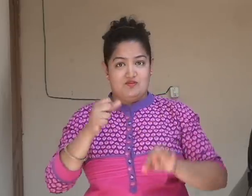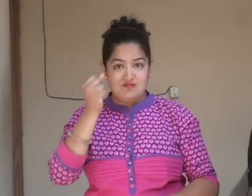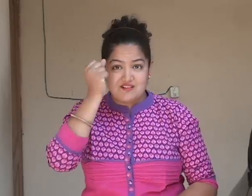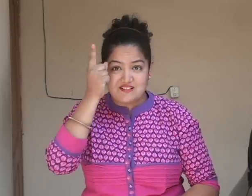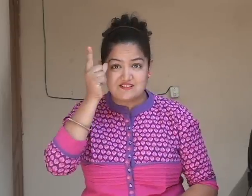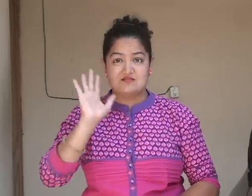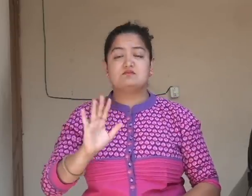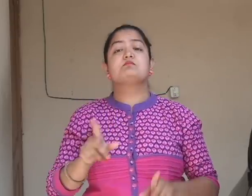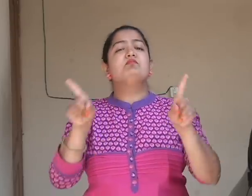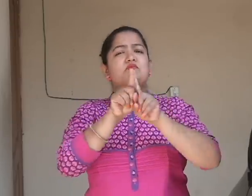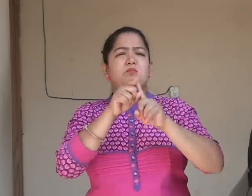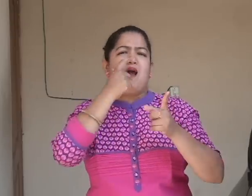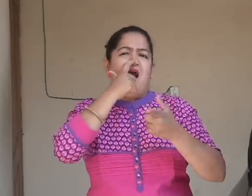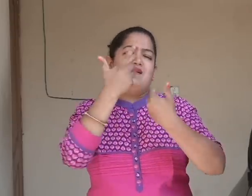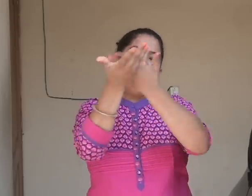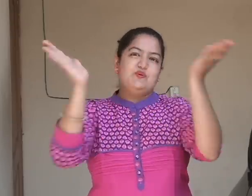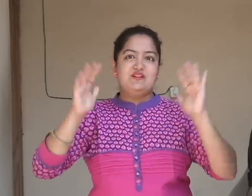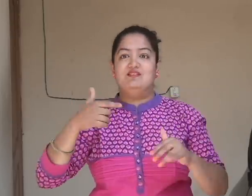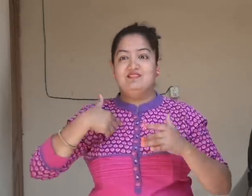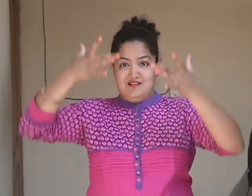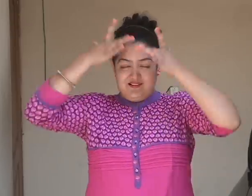झाल झाल